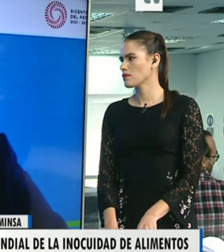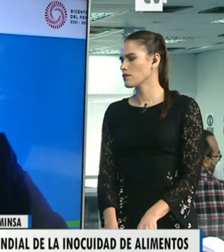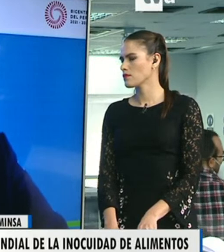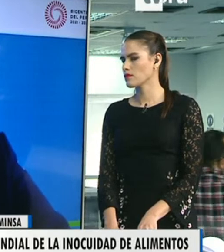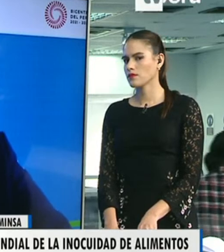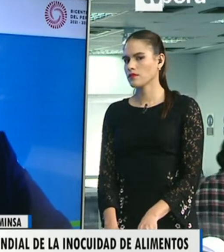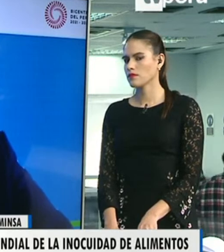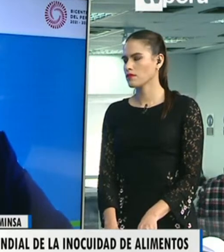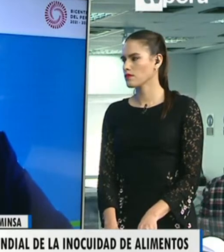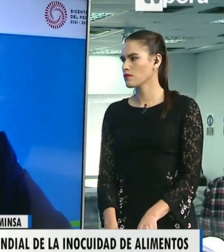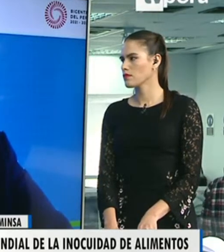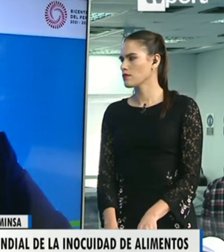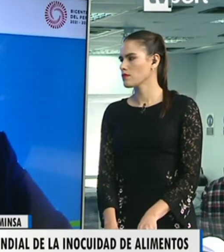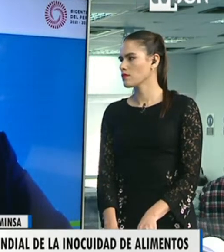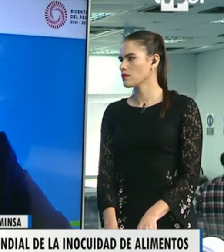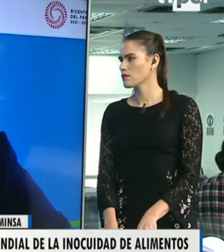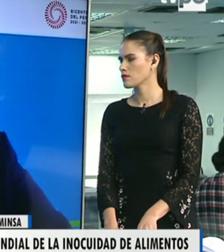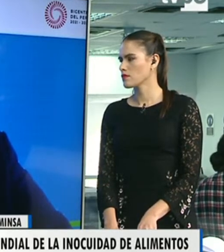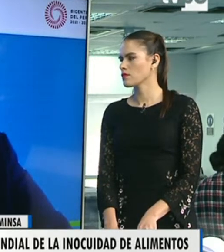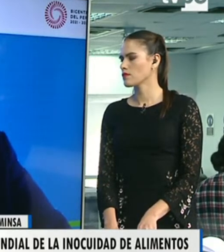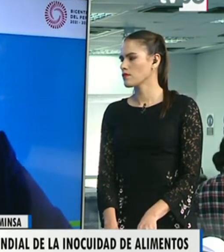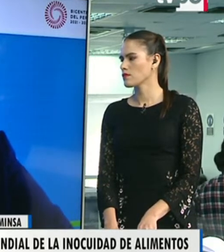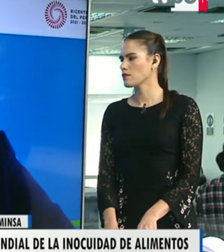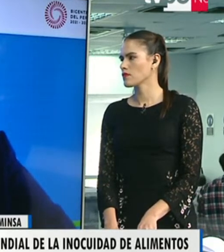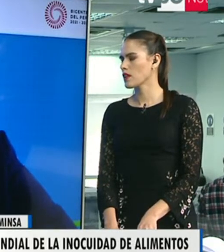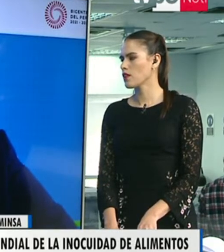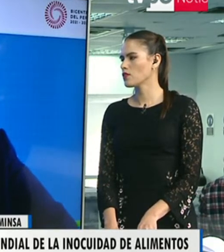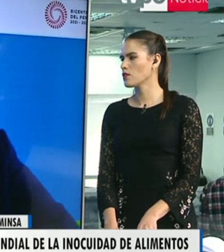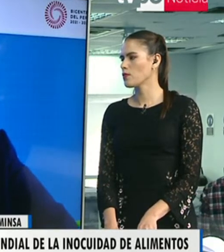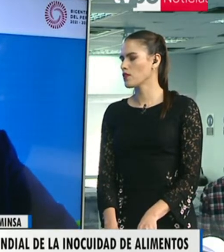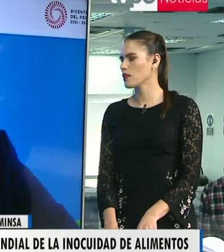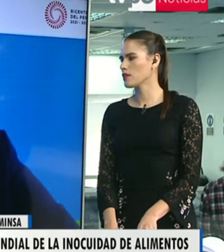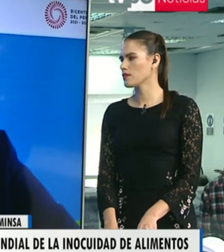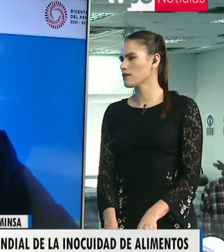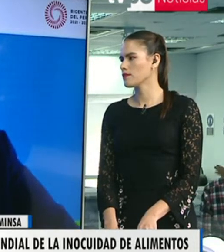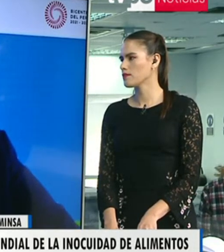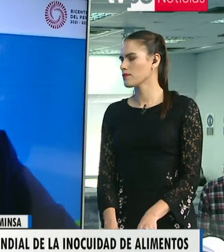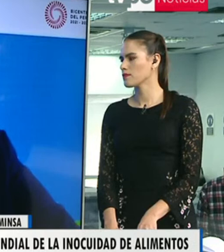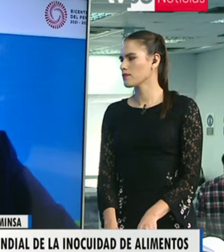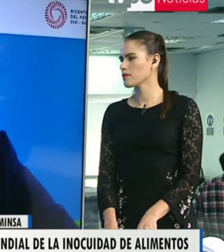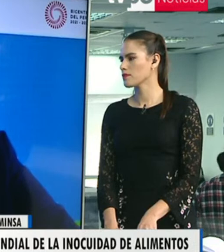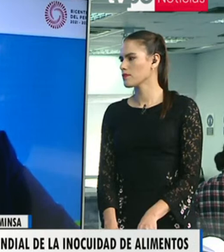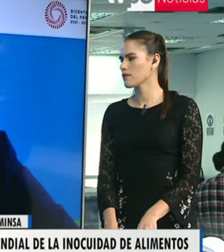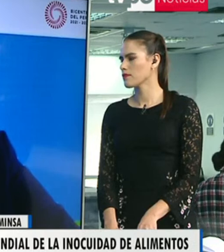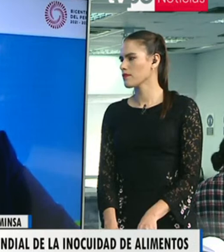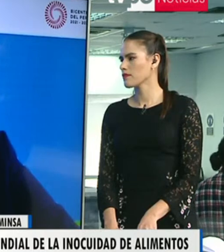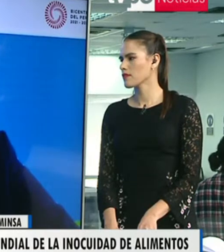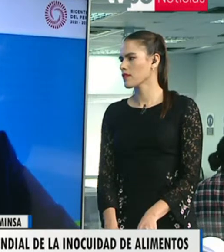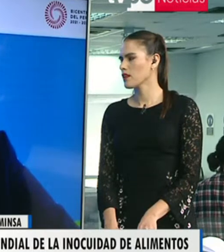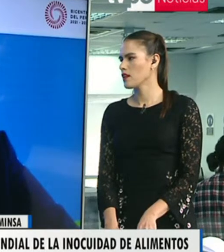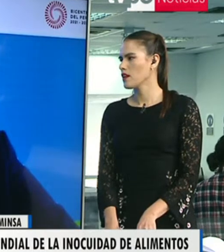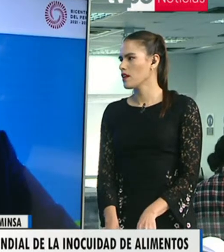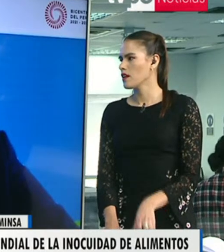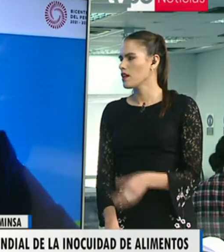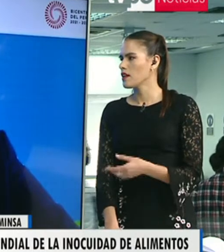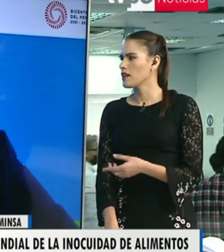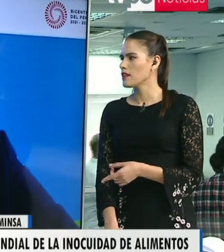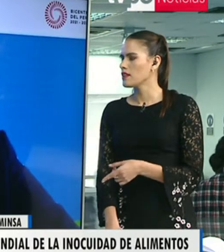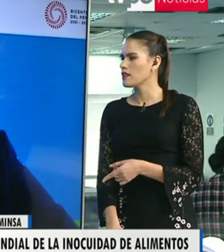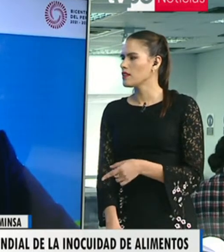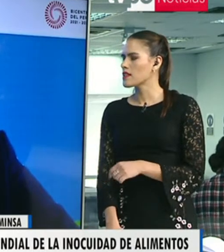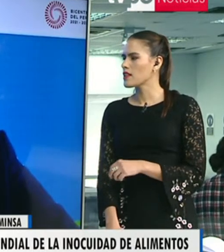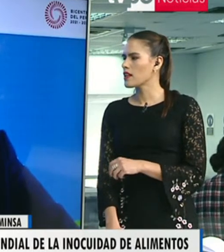si todavía tiene su registro vigente, etcétera, ¿no? Esa es la manera en la que también la población puede hacer